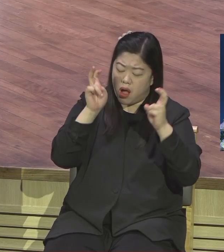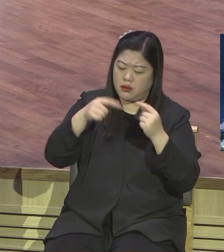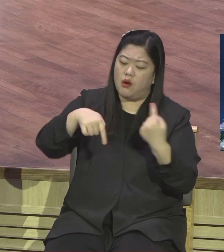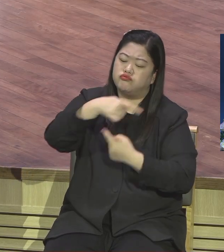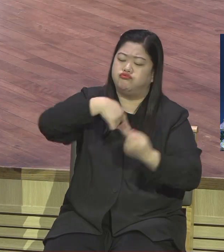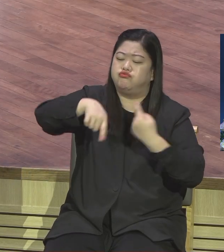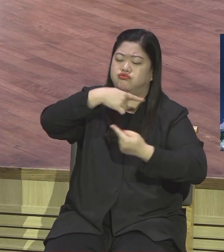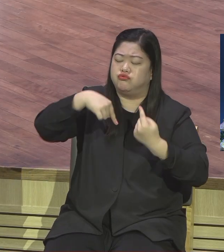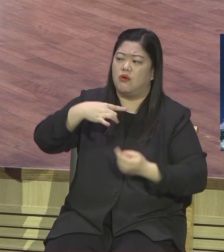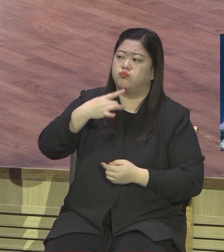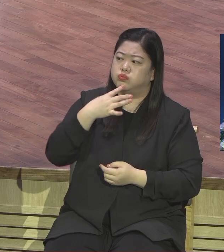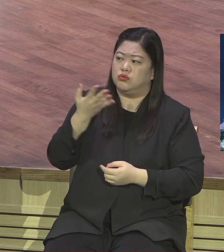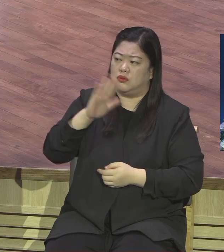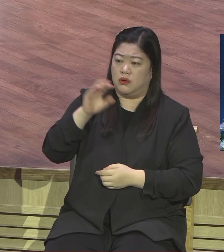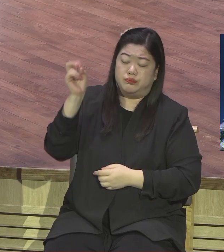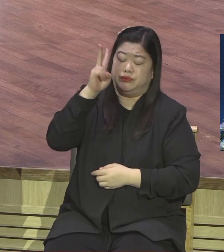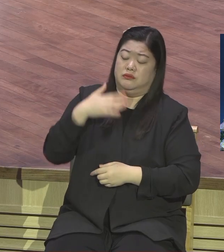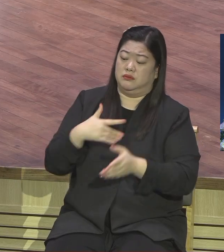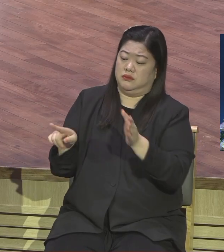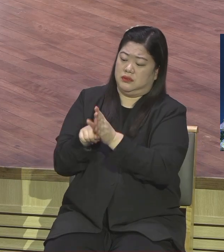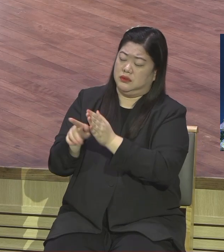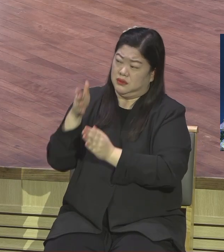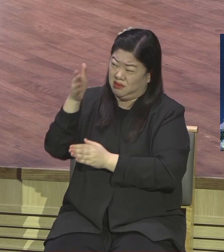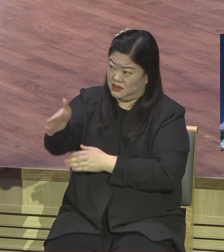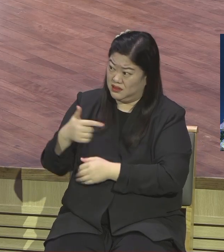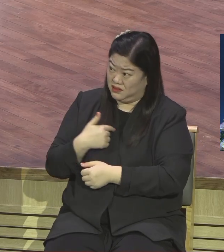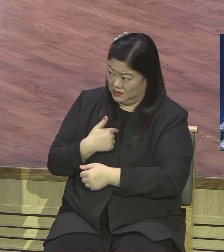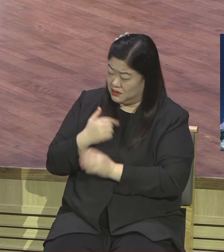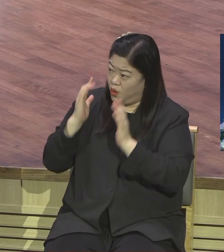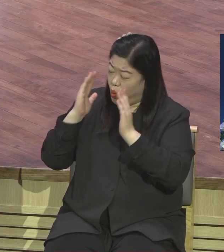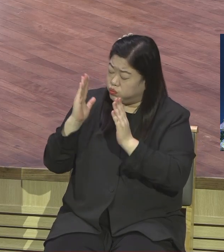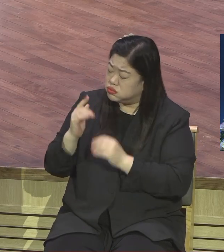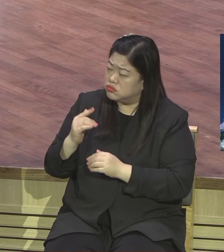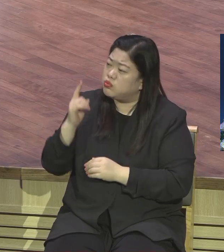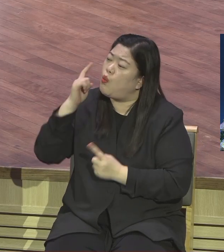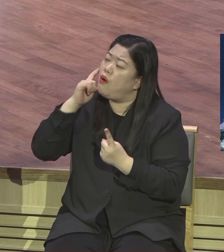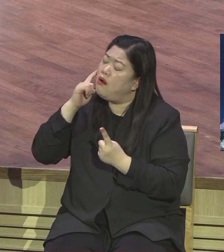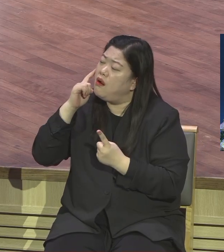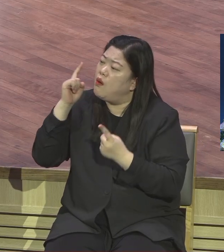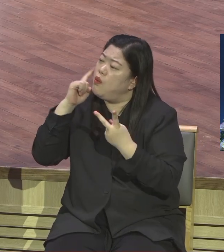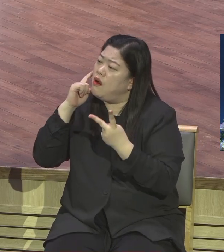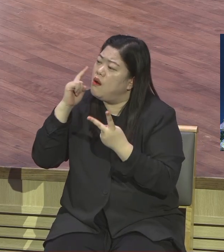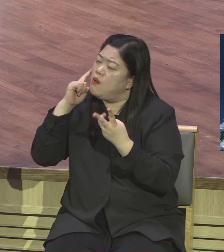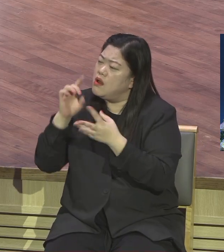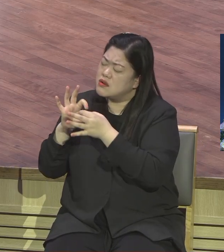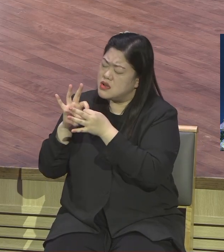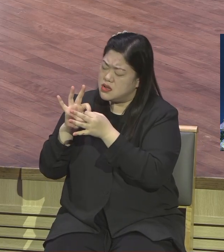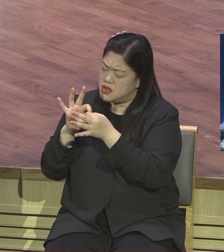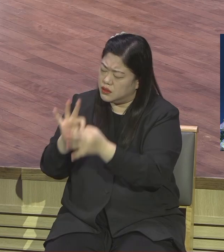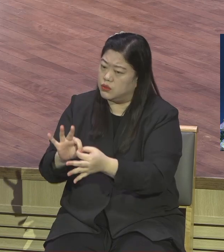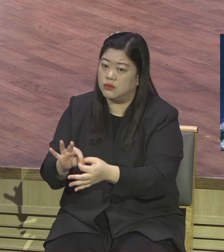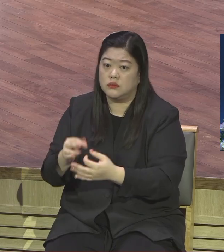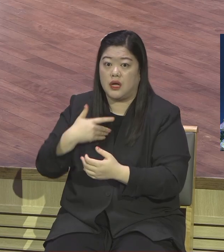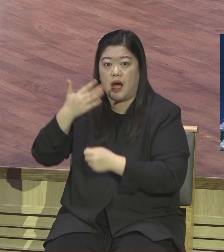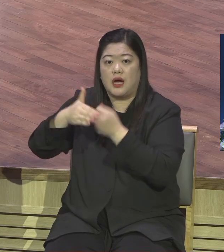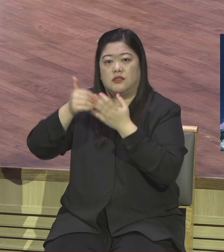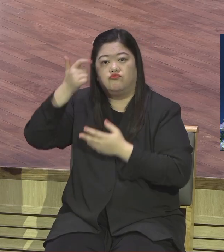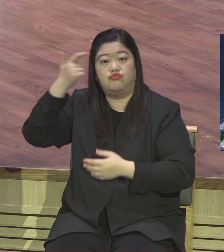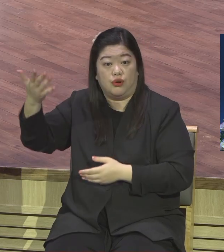것만 가지고 그렇게 있는 나에게 선교 선교 선자도 모르는 나에게 그